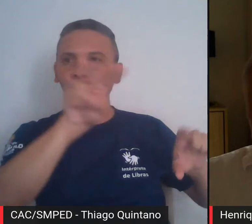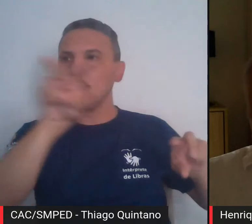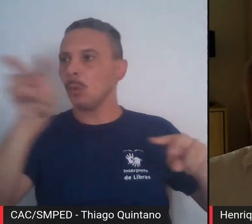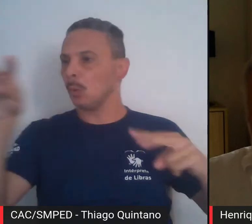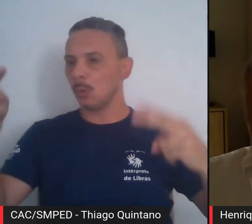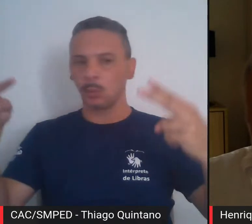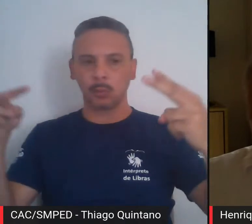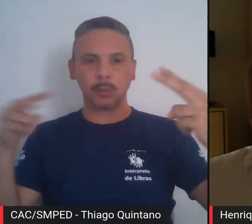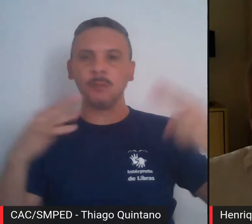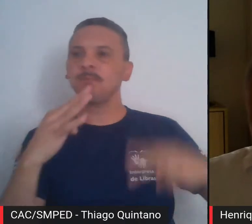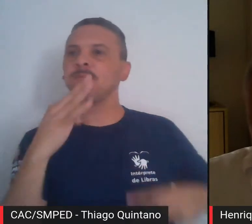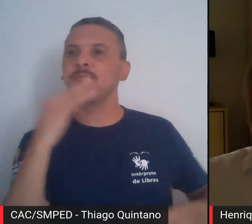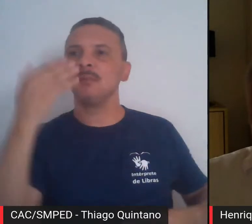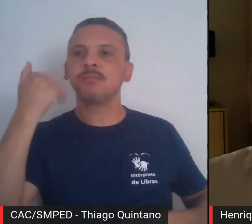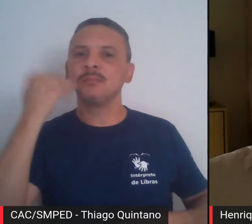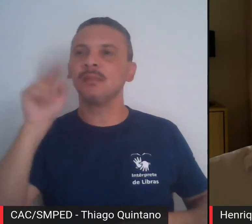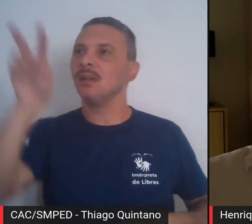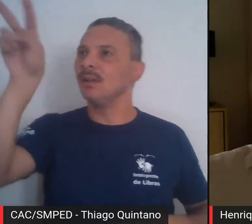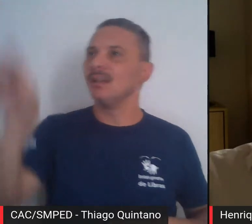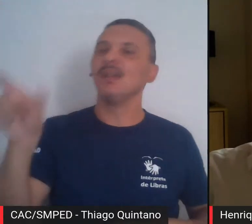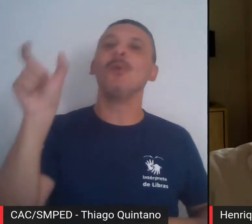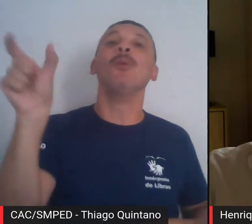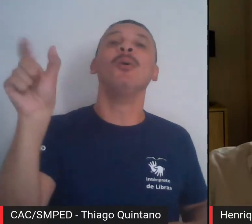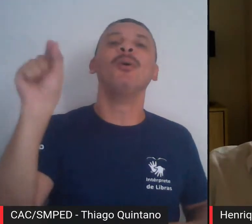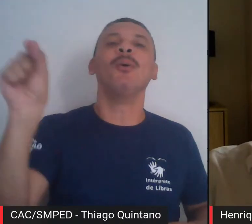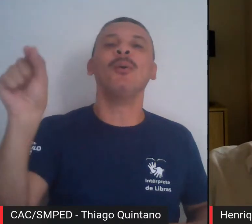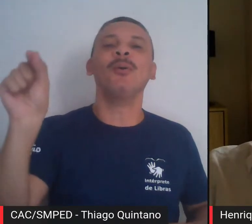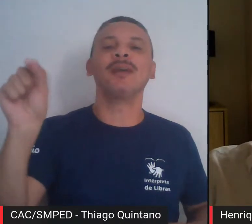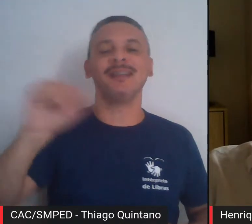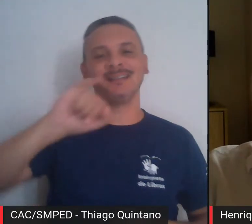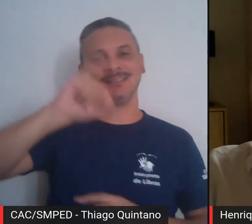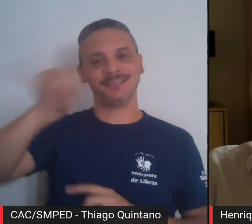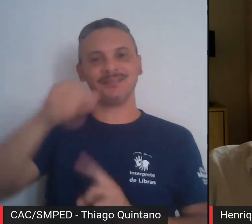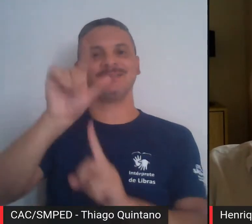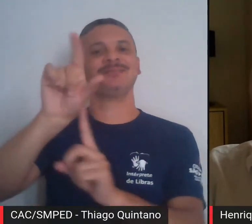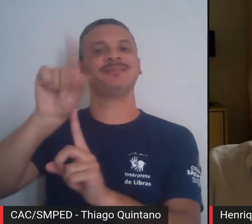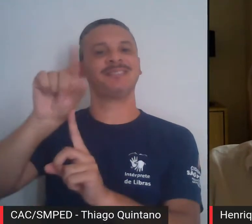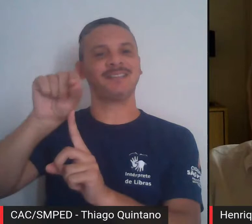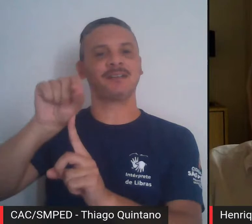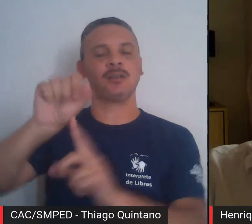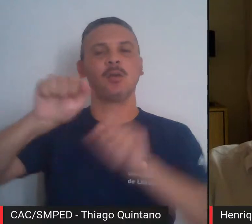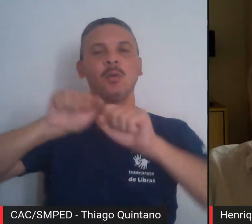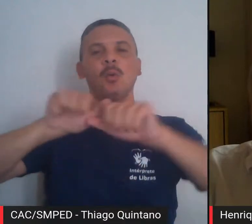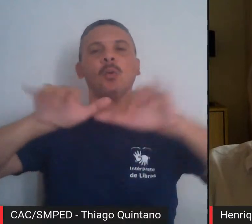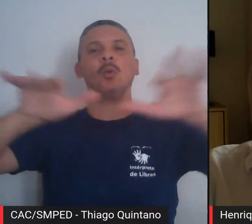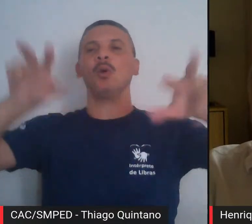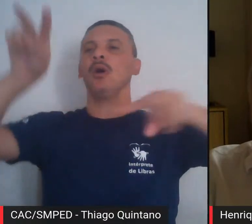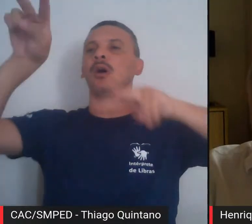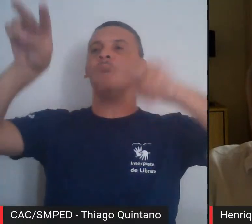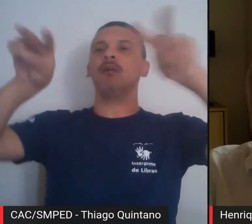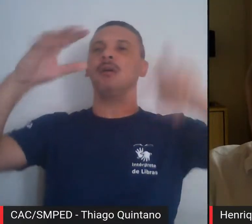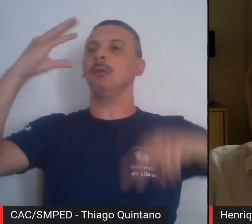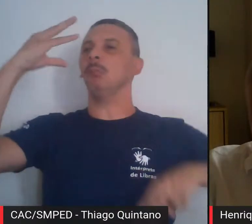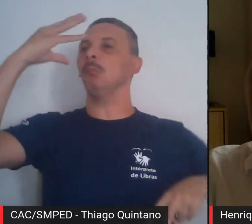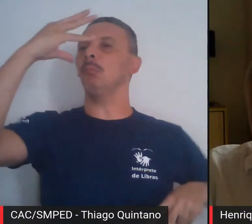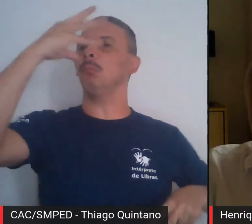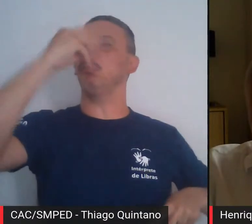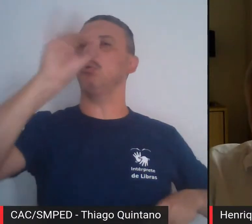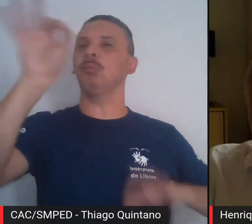E lá estava o Charaguá, com sua imponente paisagem, predominando sobre São Paulo.